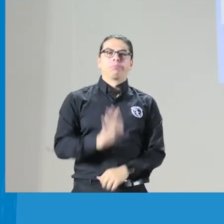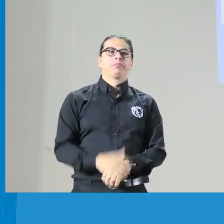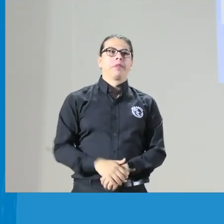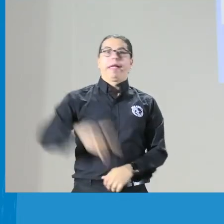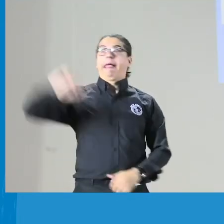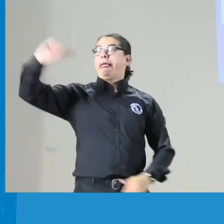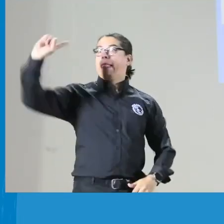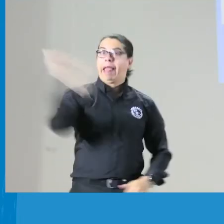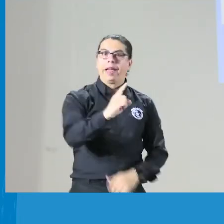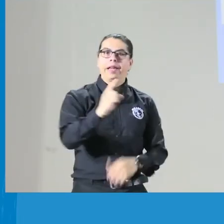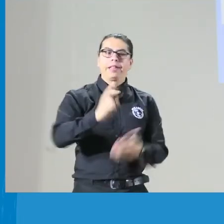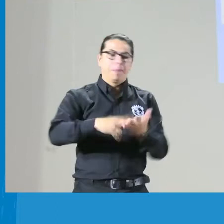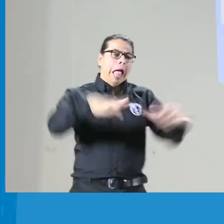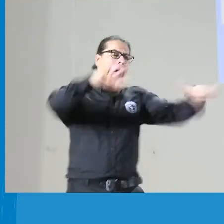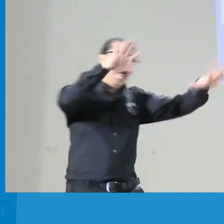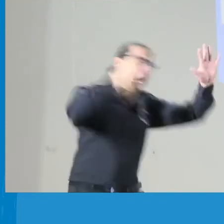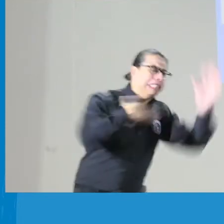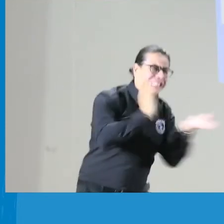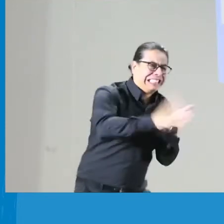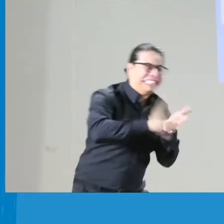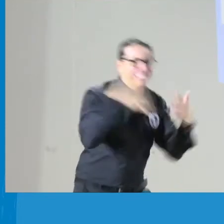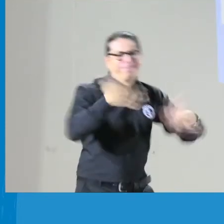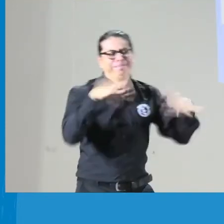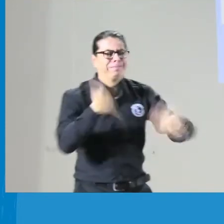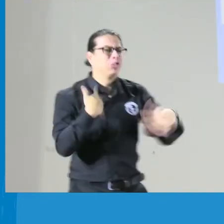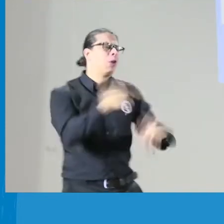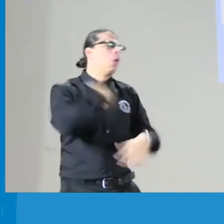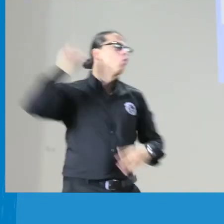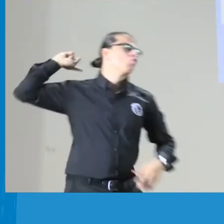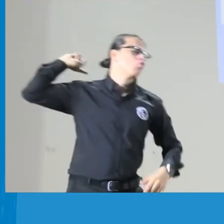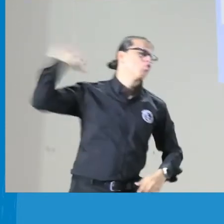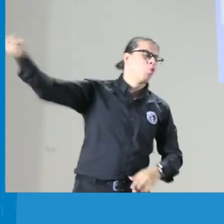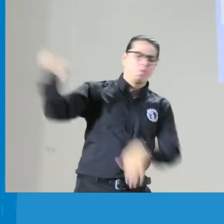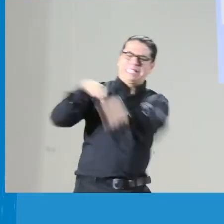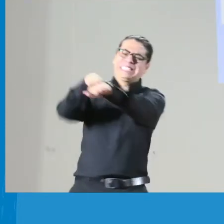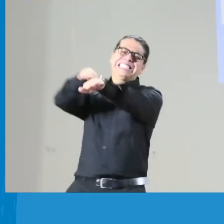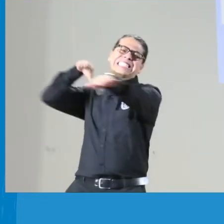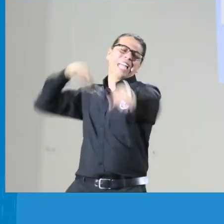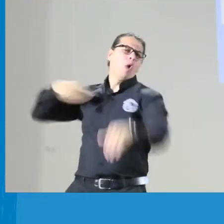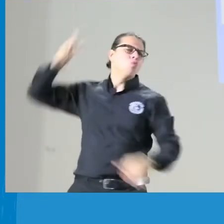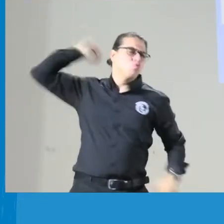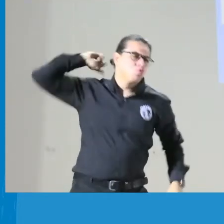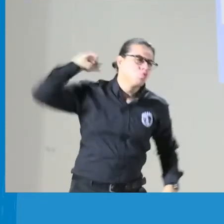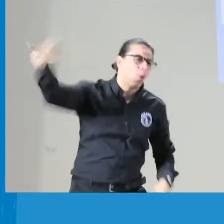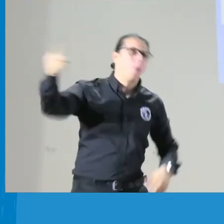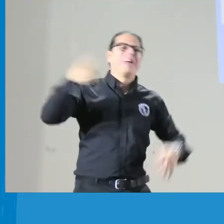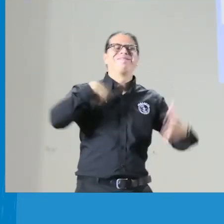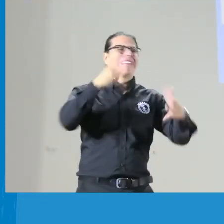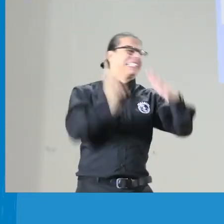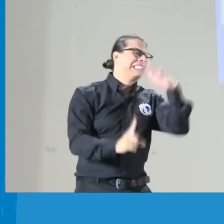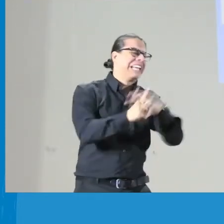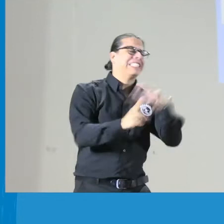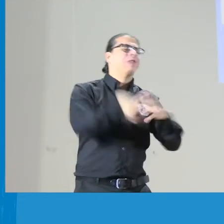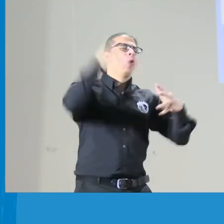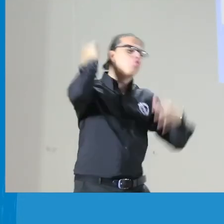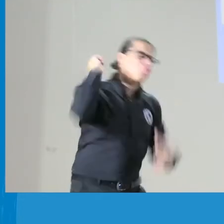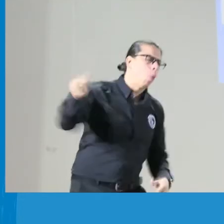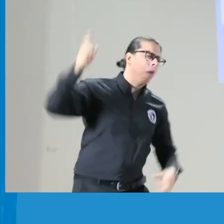van a decir, es que nosotros llegamos arte. ¿Dónde está el intérprete? El intérprete llega también y dice, Disculpe, de manera que había un trancón gigante,